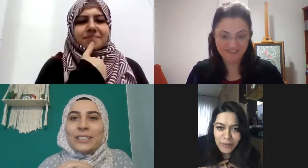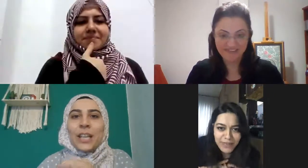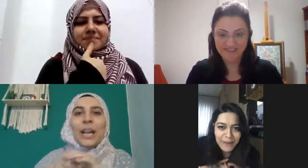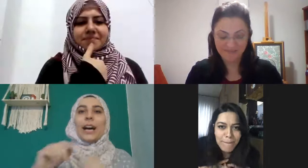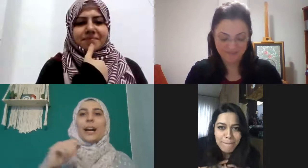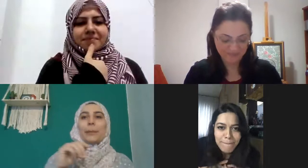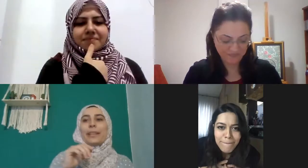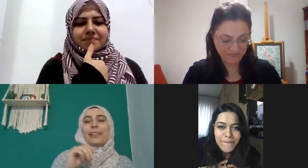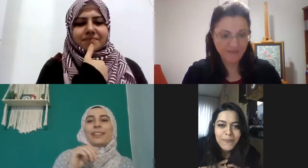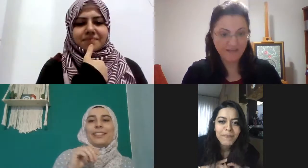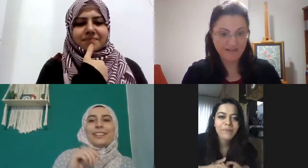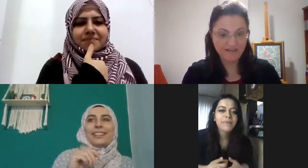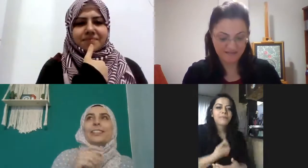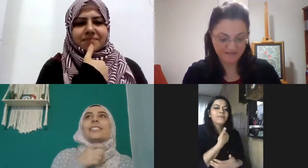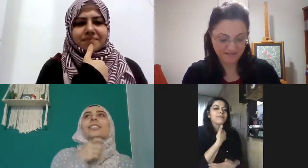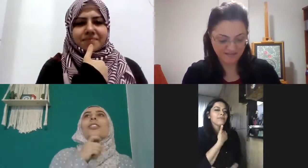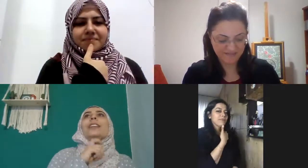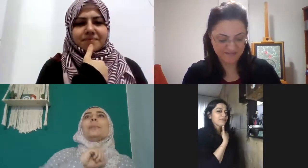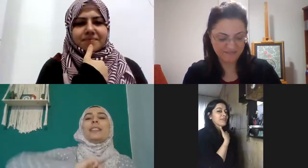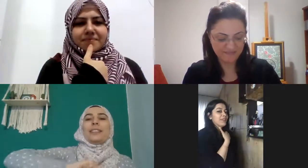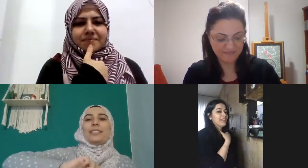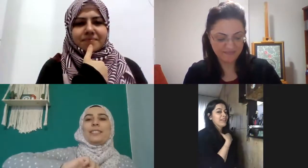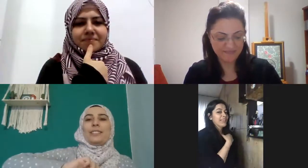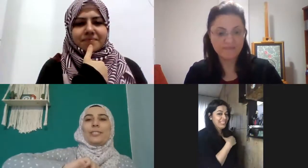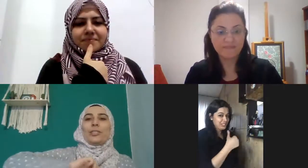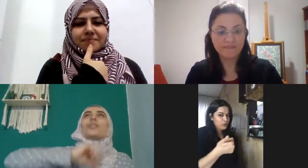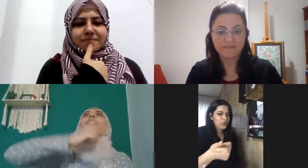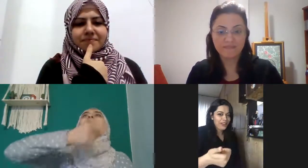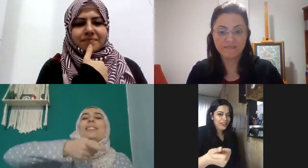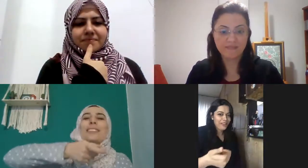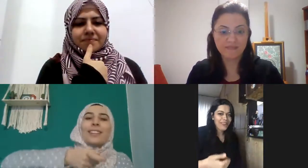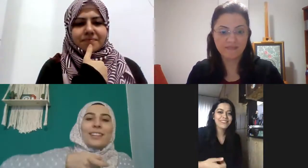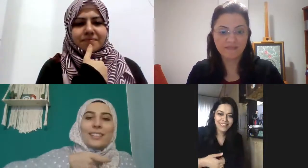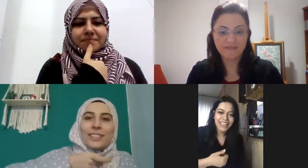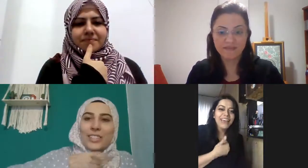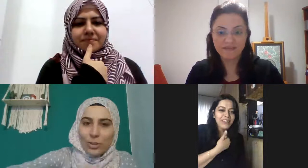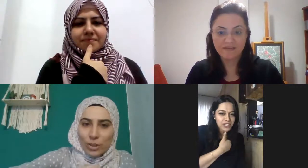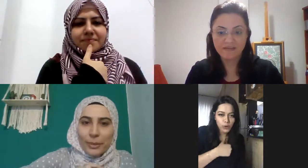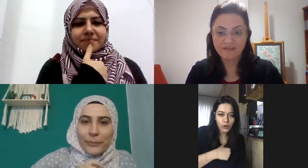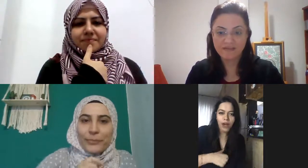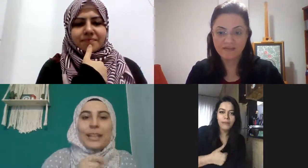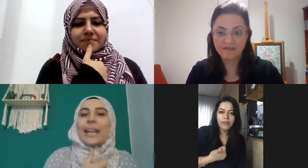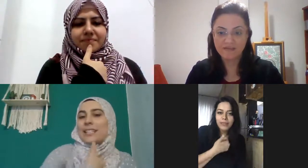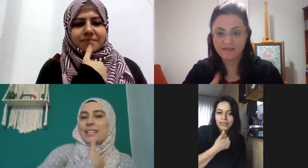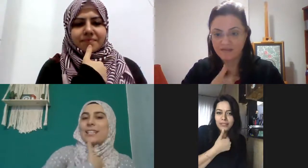abi şöyle miydi yoksa şöyle miydi içe doğru abi içe